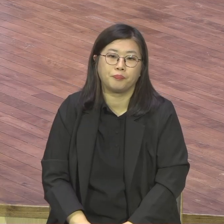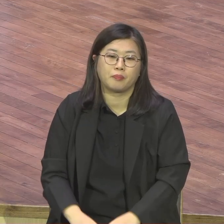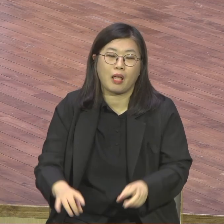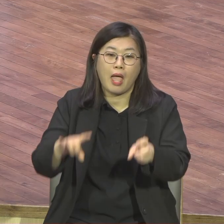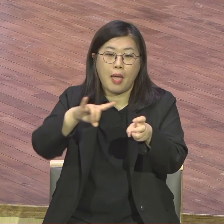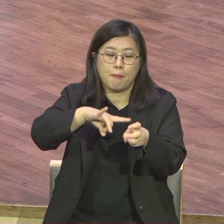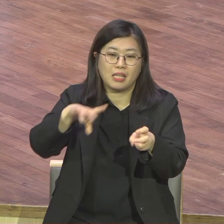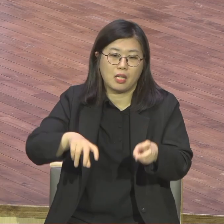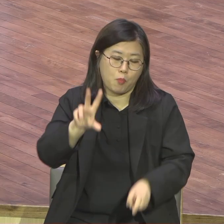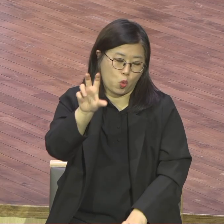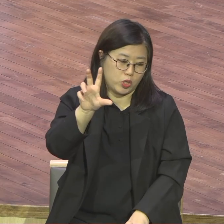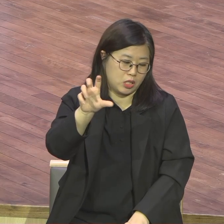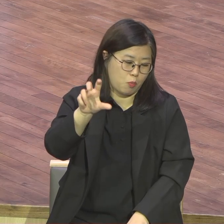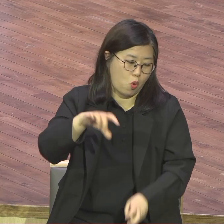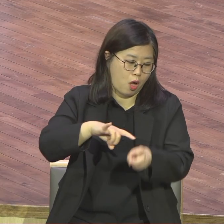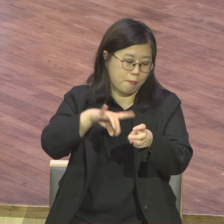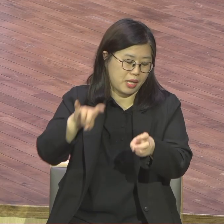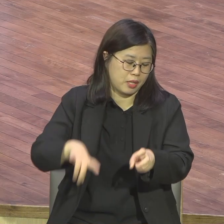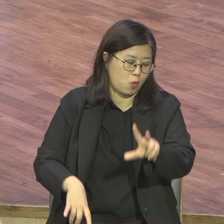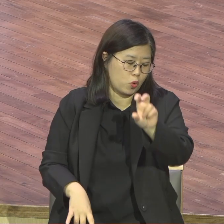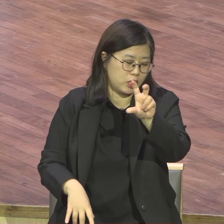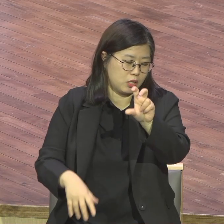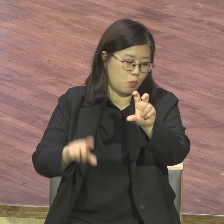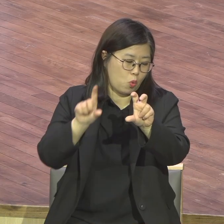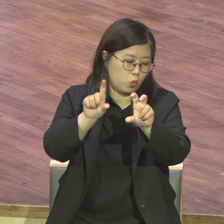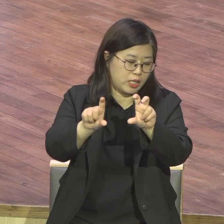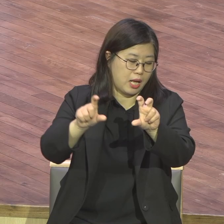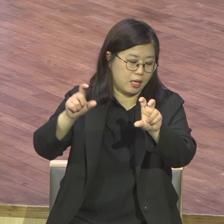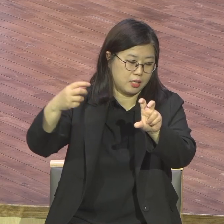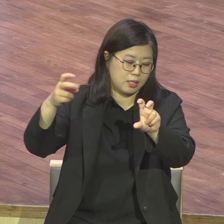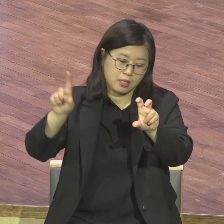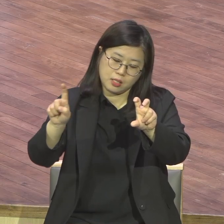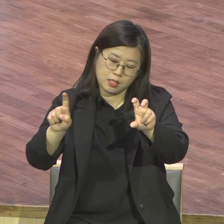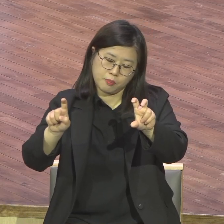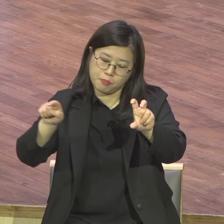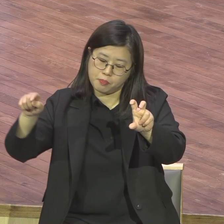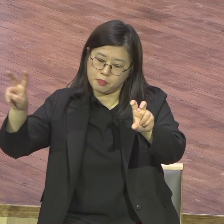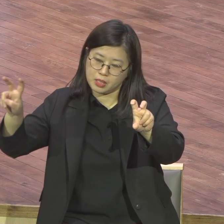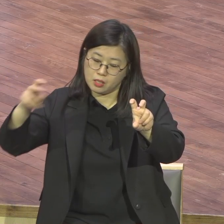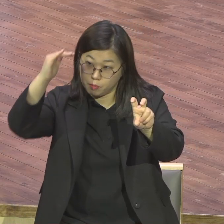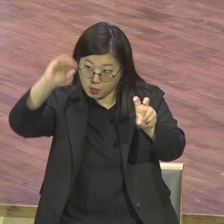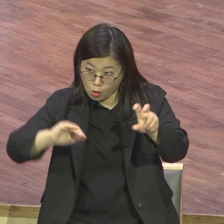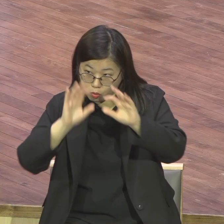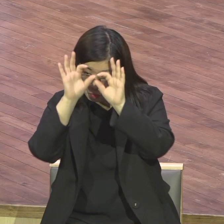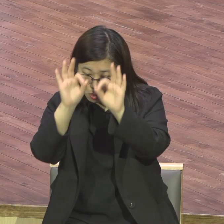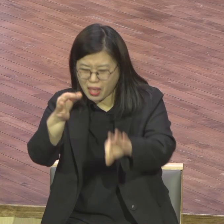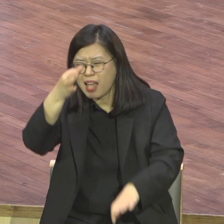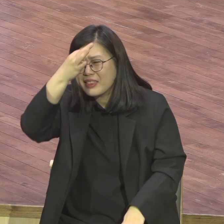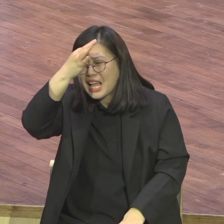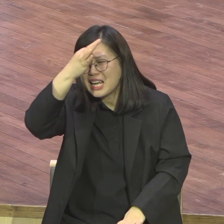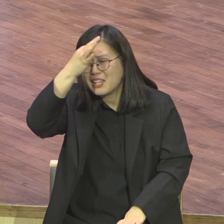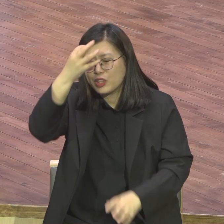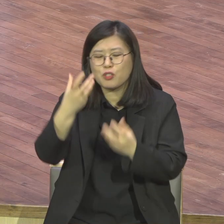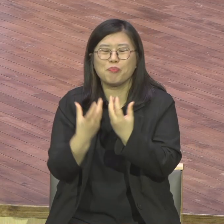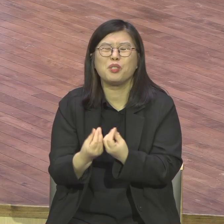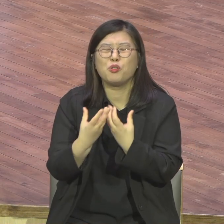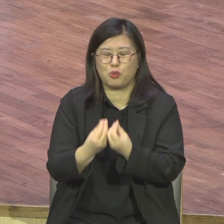네 두 달란트 한 달란트 두 달란트 다섯 달란트 나오는데 잘 보세요